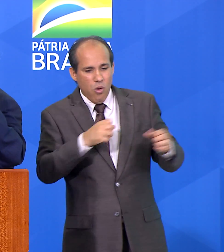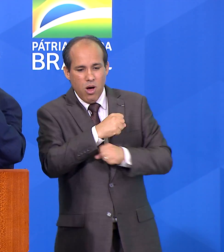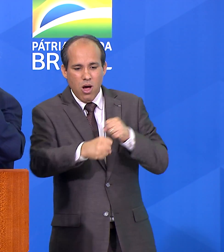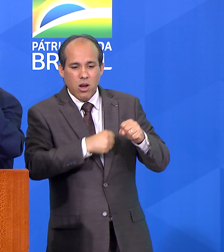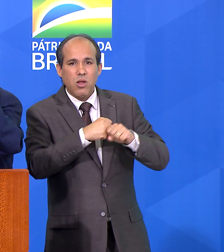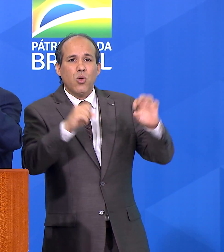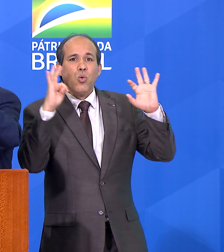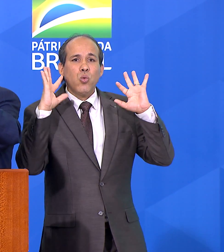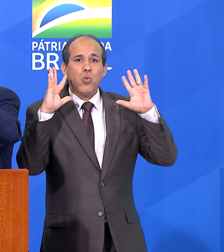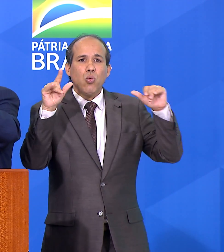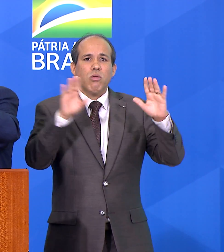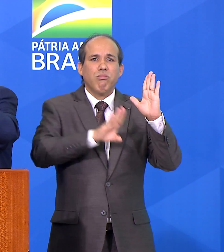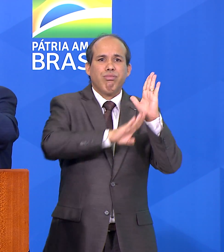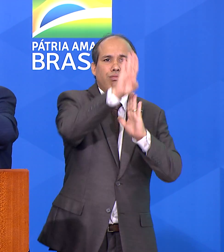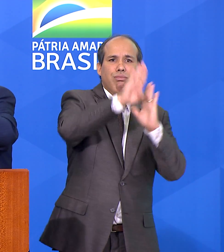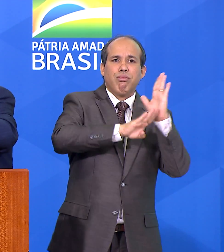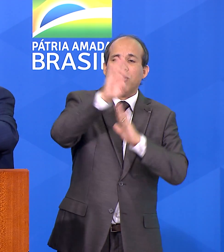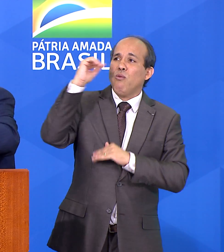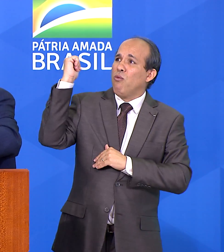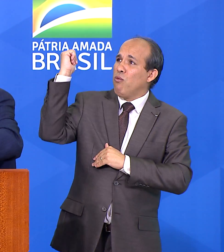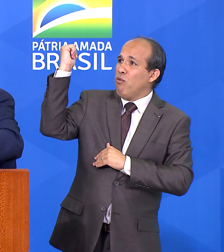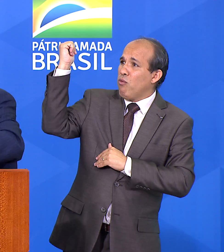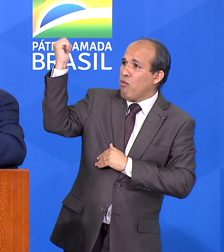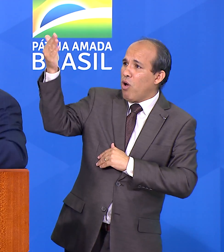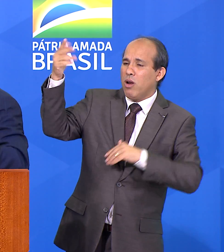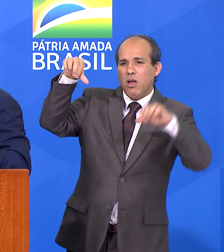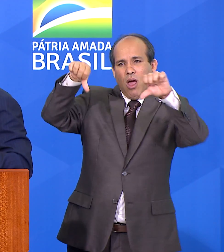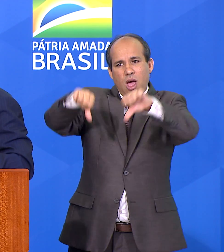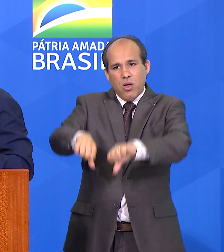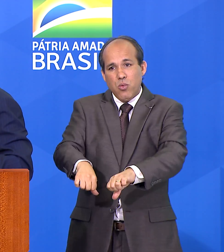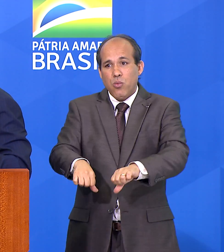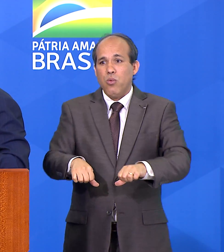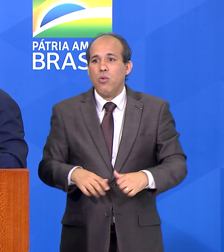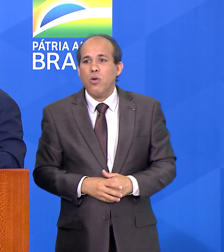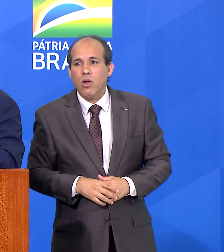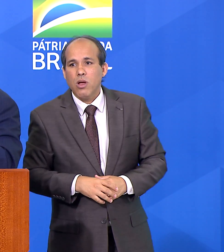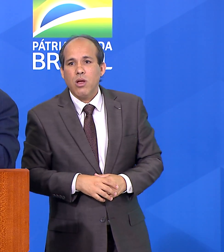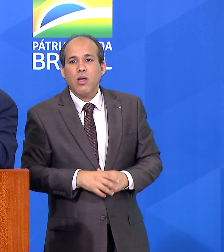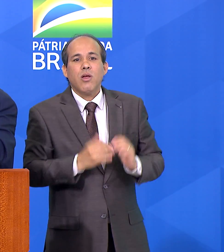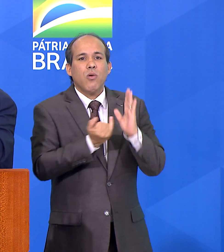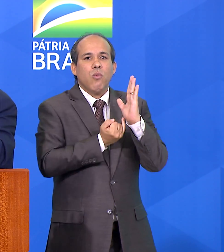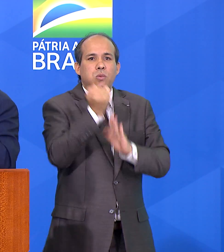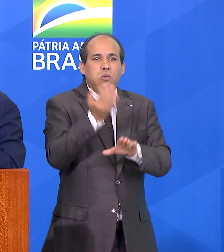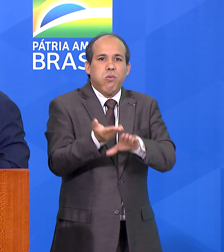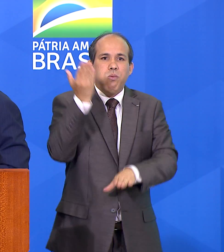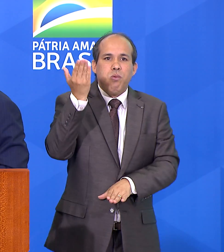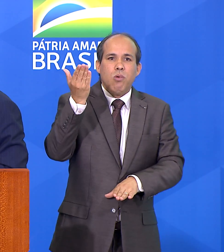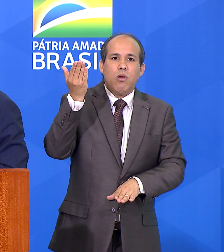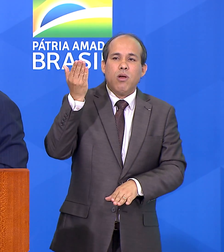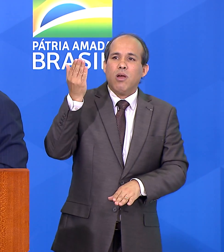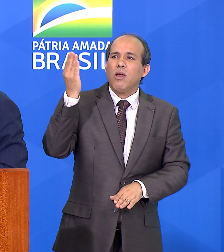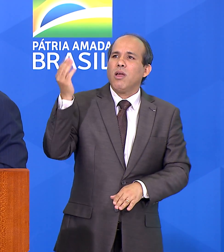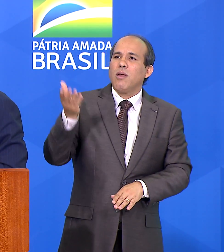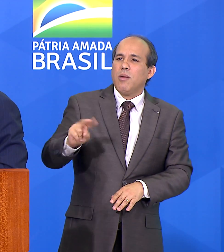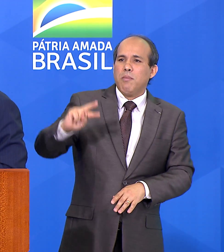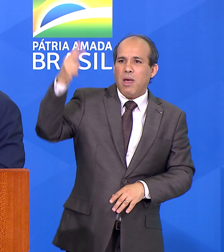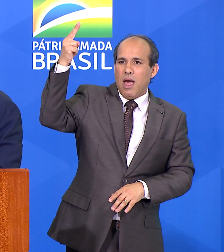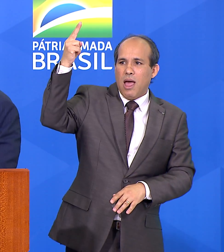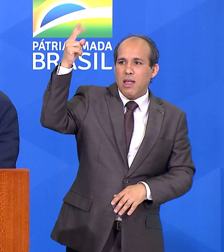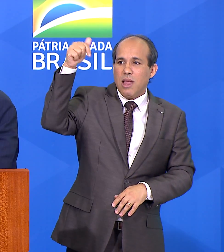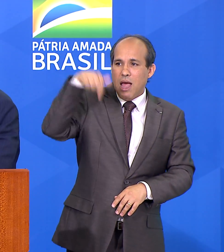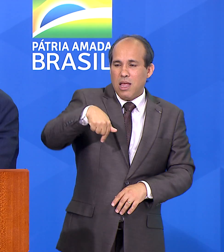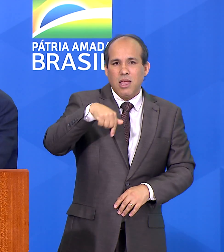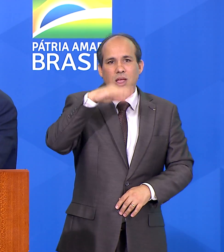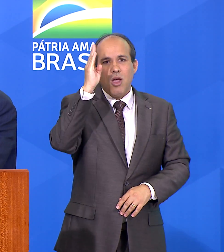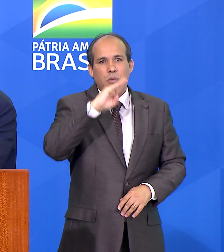as previsões de crescimento lá fora sendo revistas para baixo, todas as previsões de inflação lá fora sendo revistas para cima. E